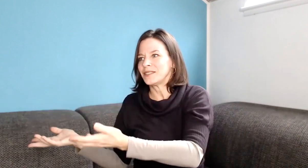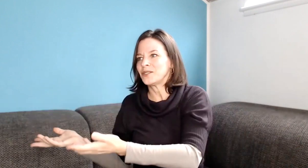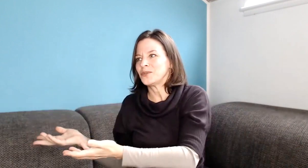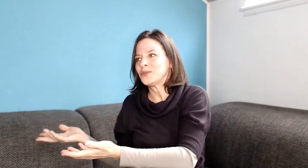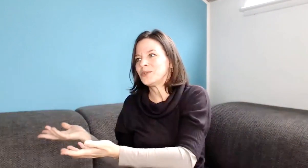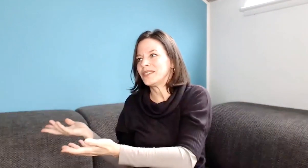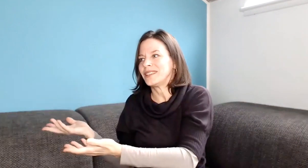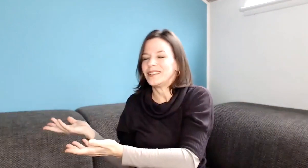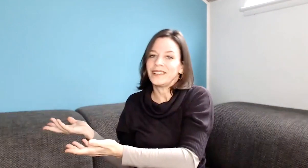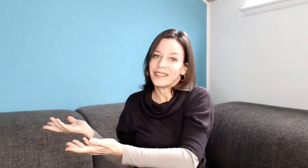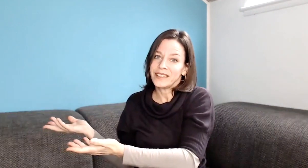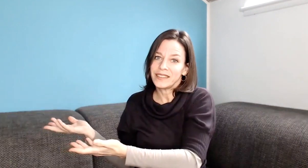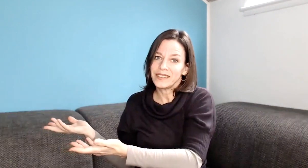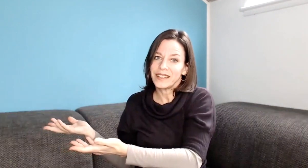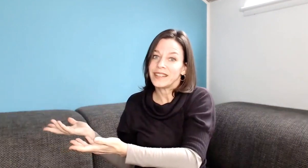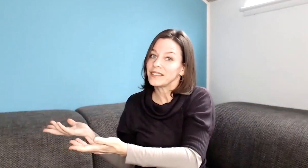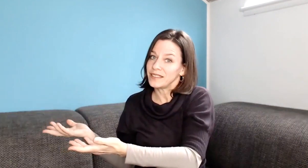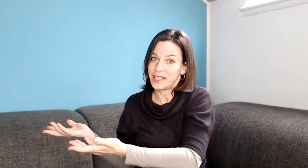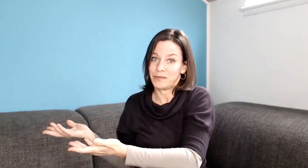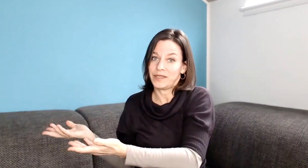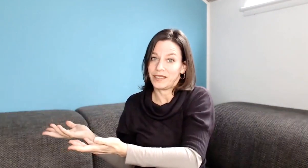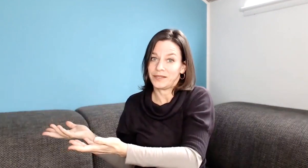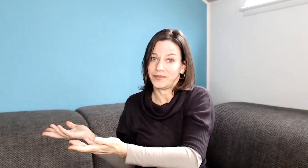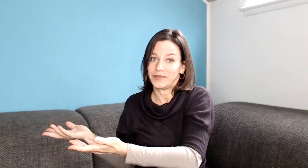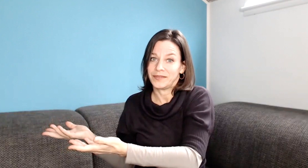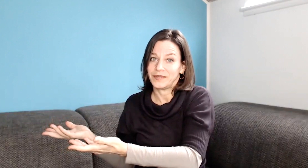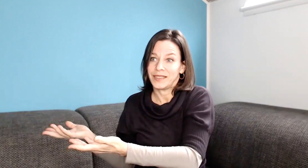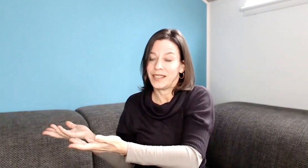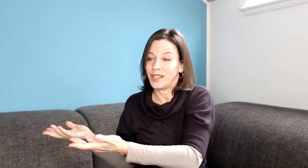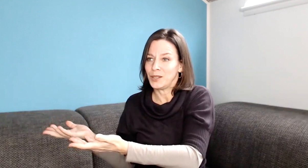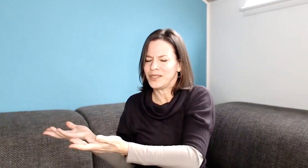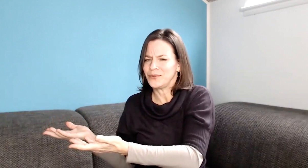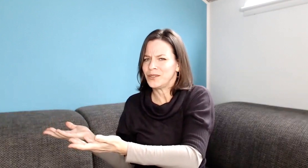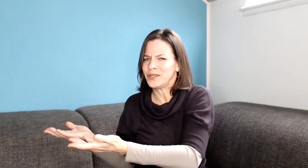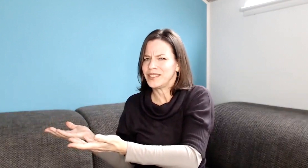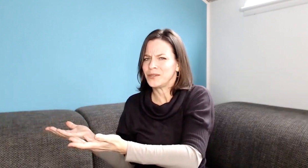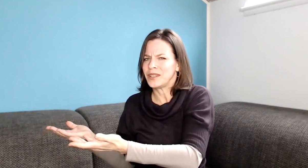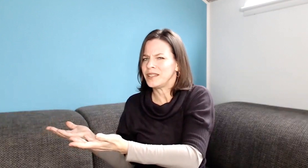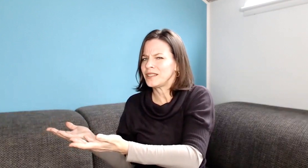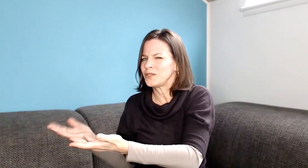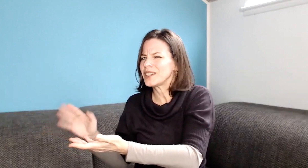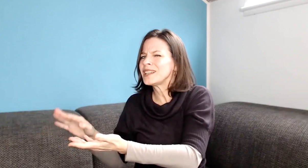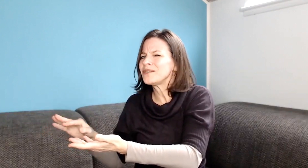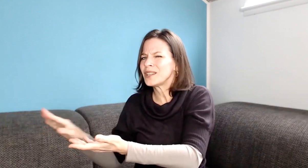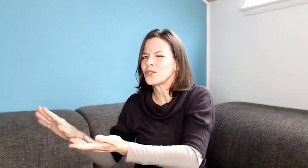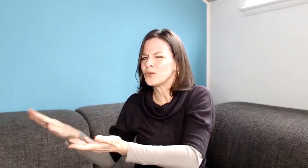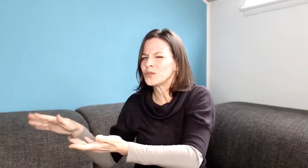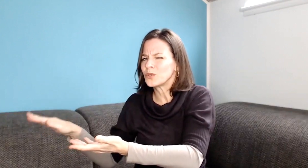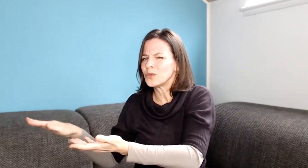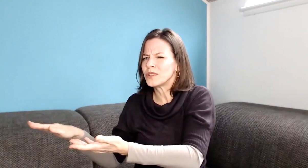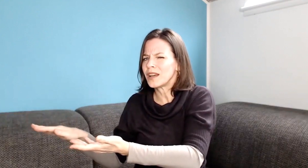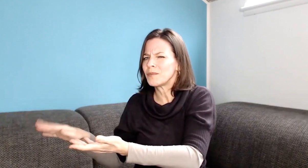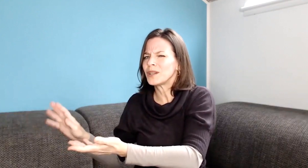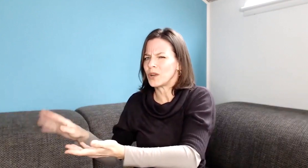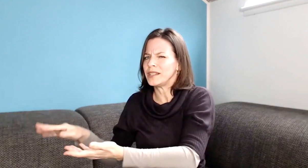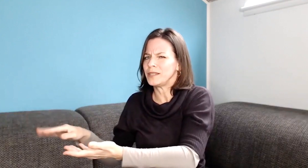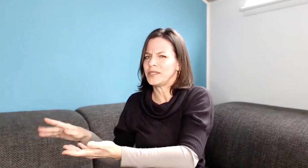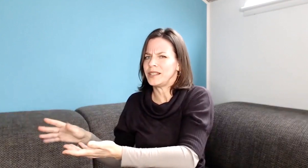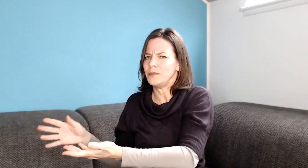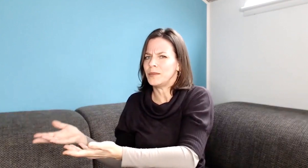ist es so, Regeln hält sie sich erstmal dran. Egal, ob sie sinnvoll sind oder nicht. Regeln werden schon irgendeinen Grund haben, also halte ich mich da lieber